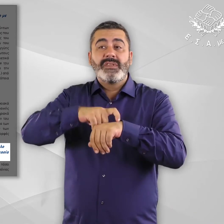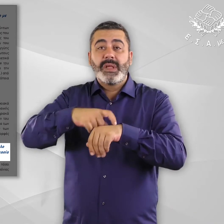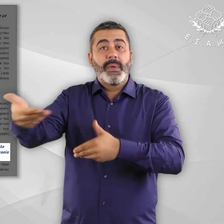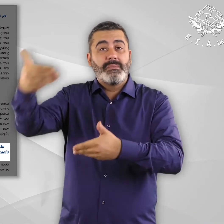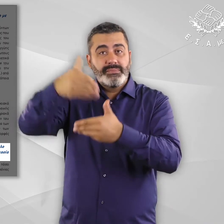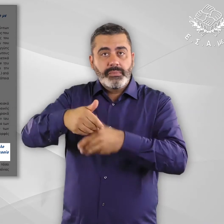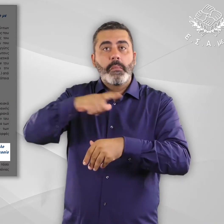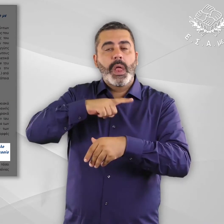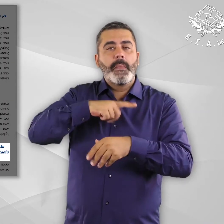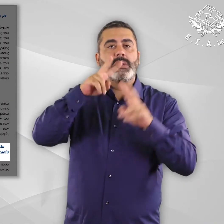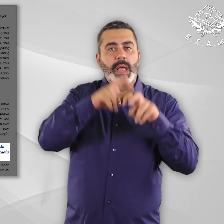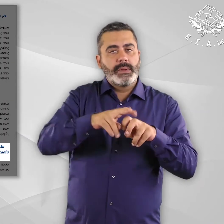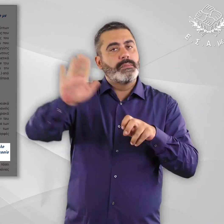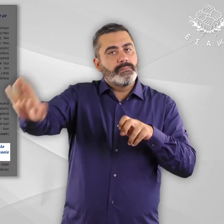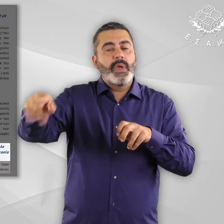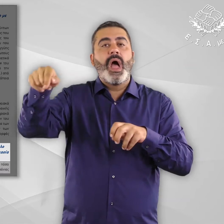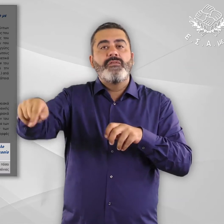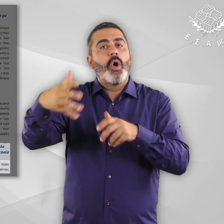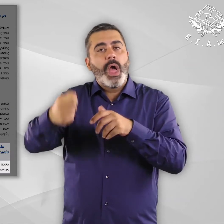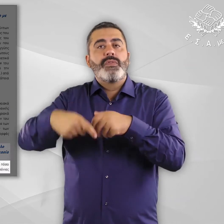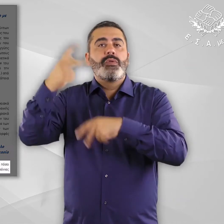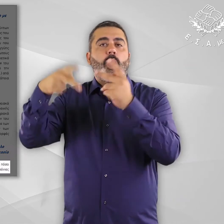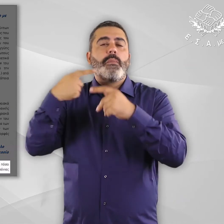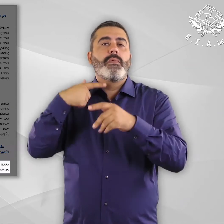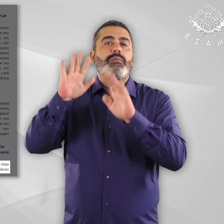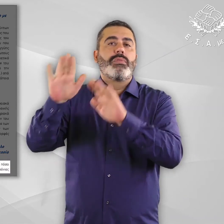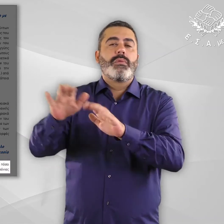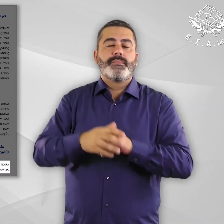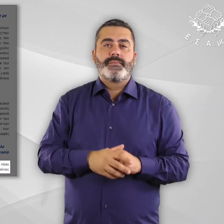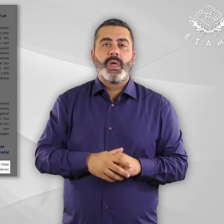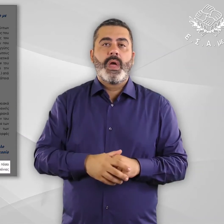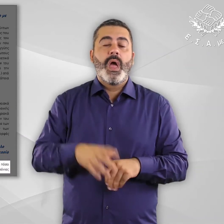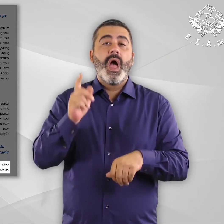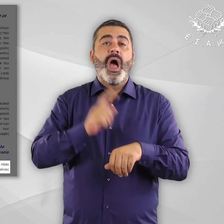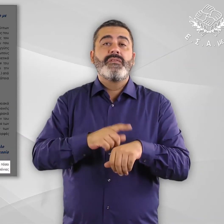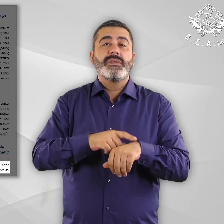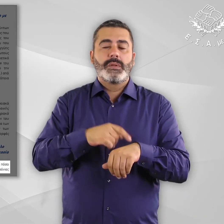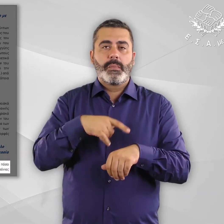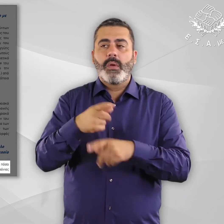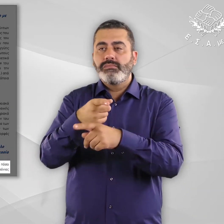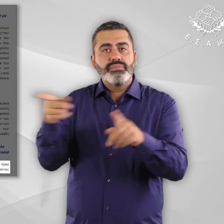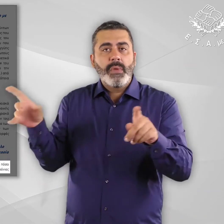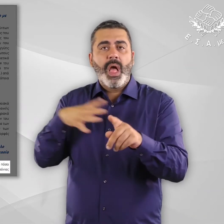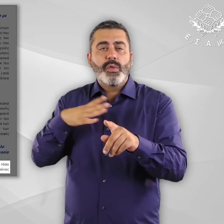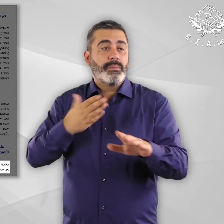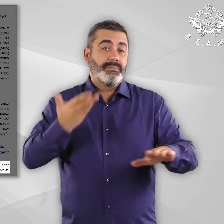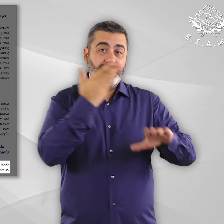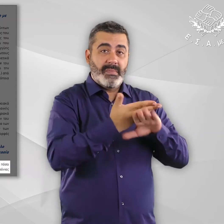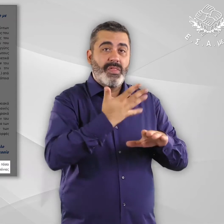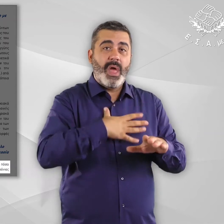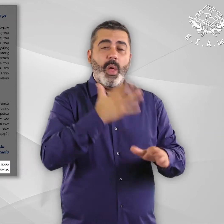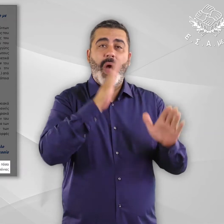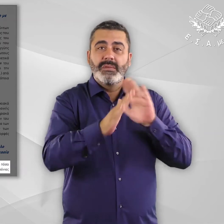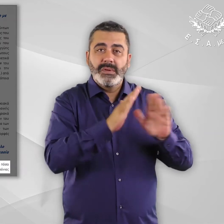υποβολής κάθετος εξέτασης του αιτήματος. Ένα ακόμη ζήτημα που πρέπει να συζητηθεί είναι το κατά πόσο παρέχεται σε όλους τους